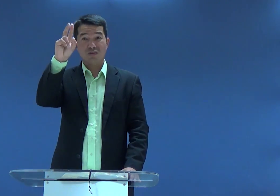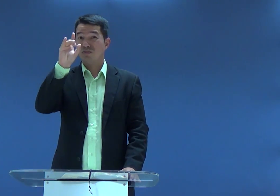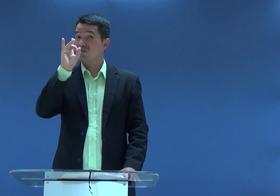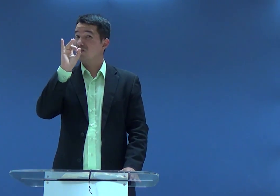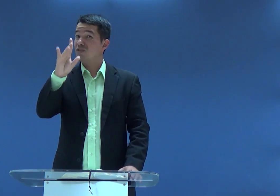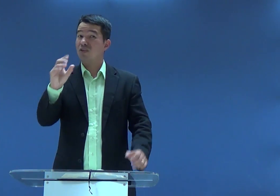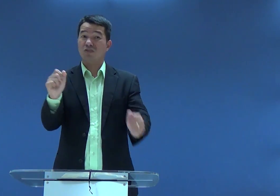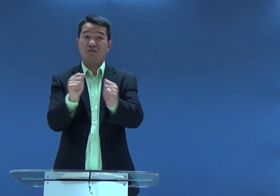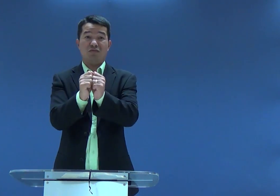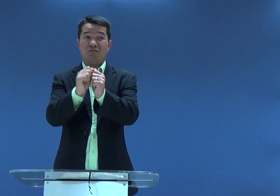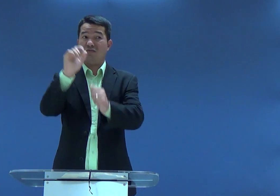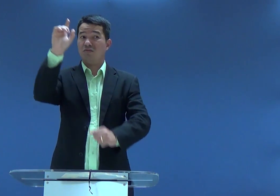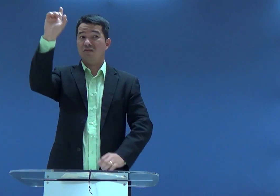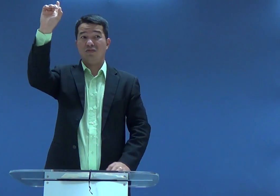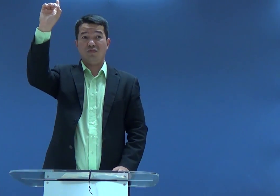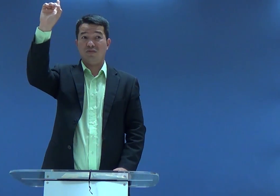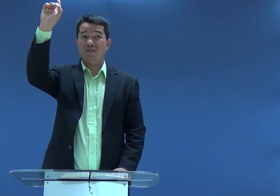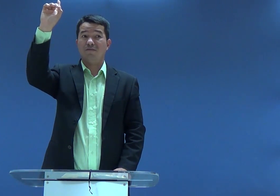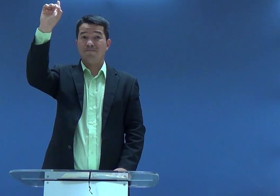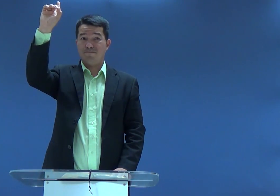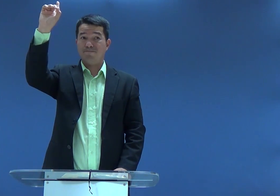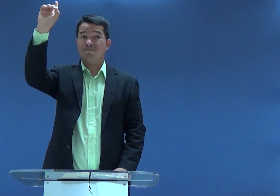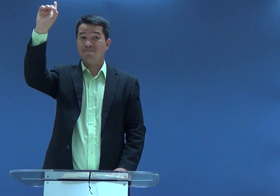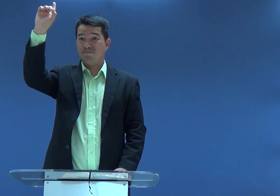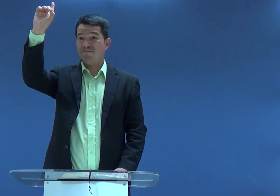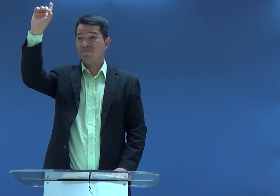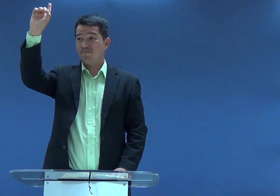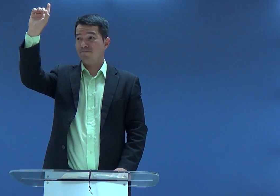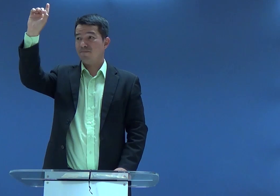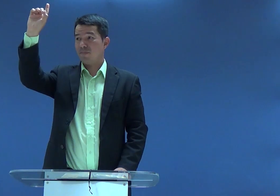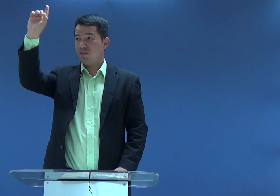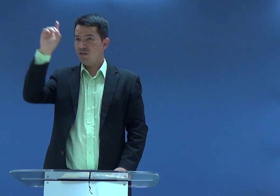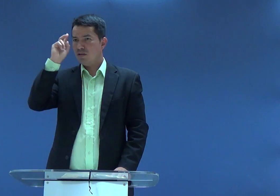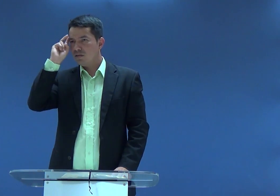fortes, porque a sua força está em Deus, só isso,